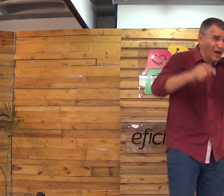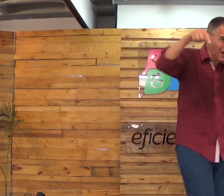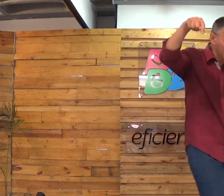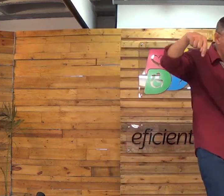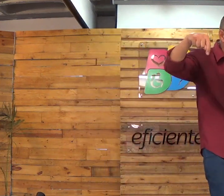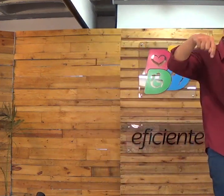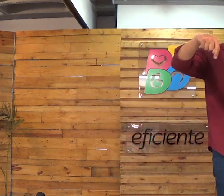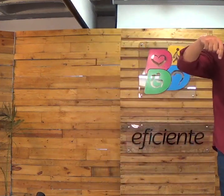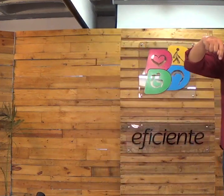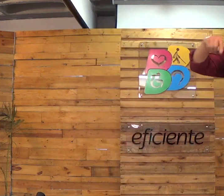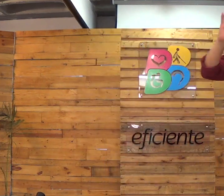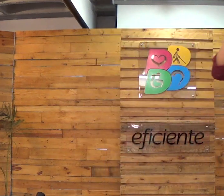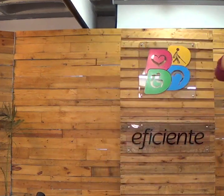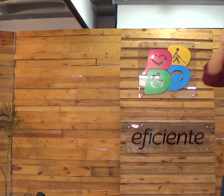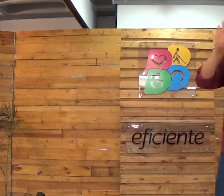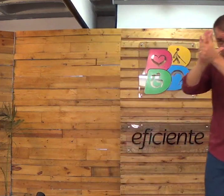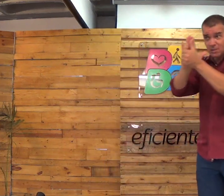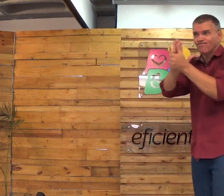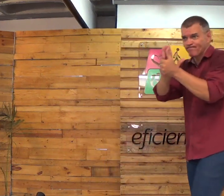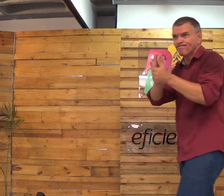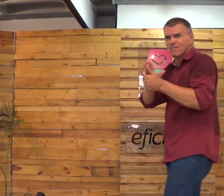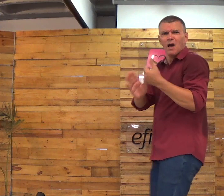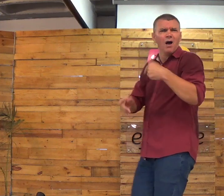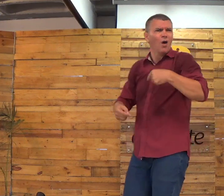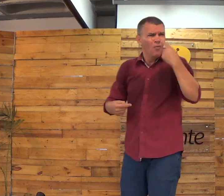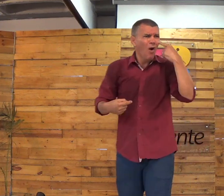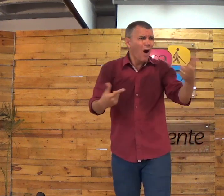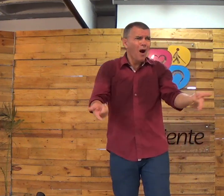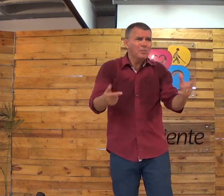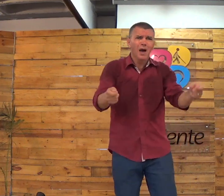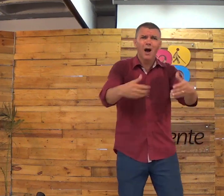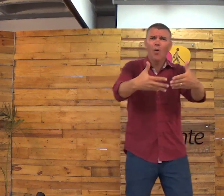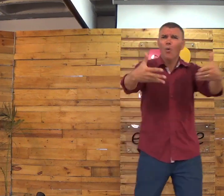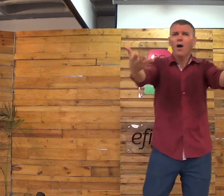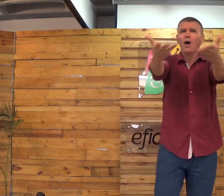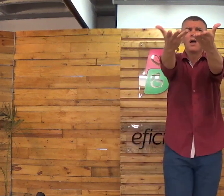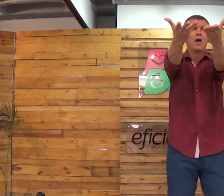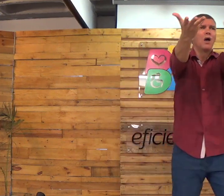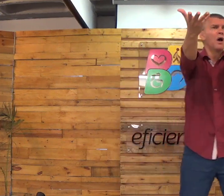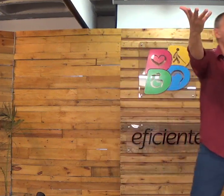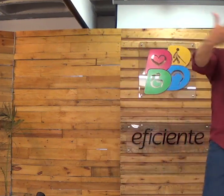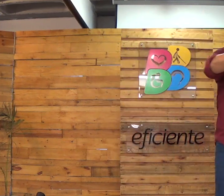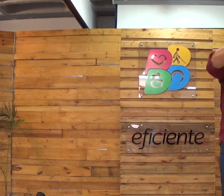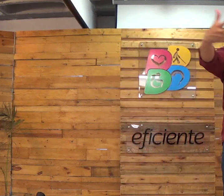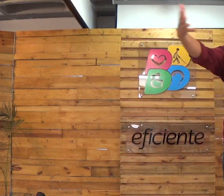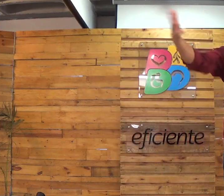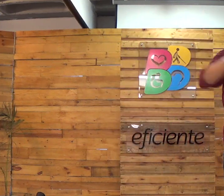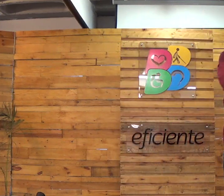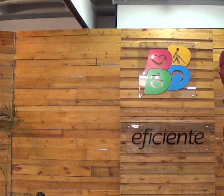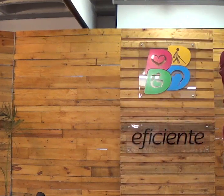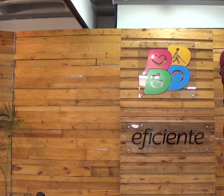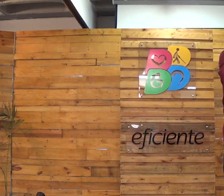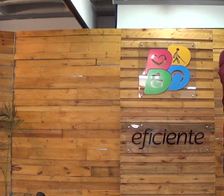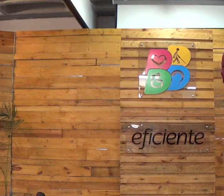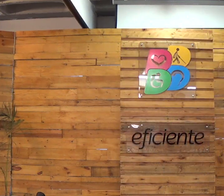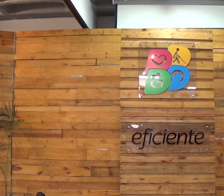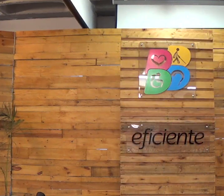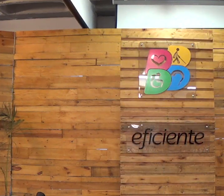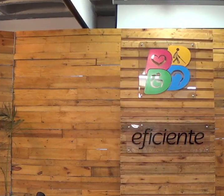Publicado, né? Vocês que estão aqui hoje no culto. Olha quantas pessoas aqui. E